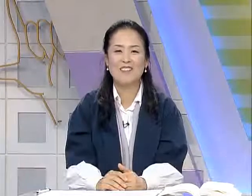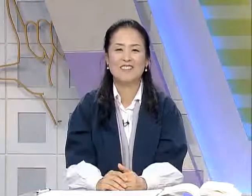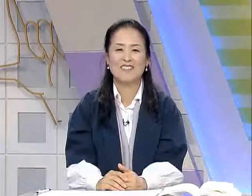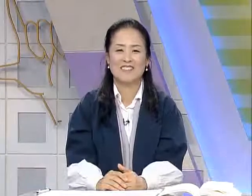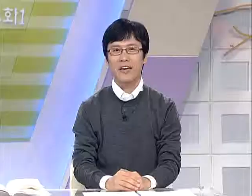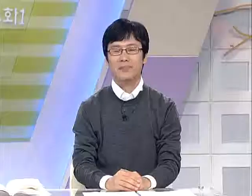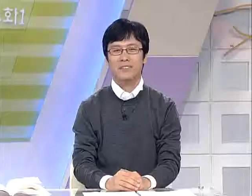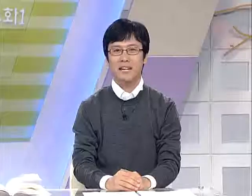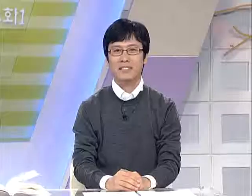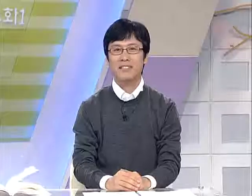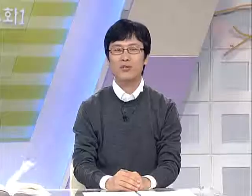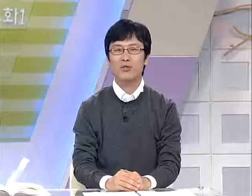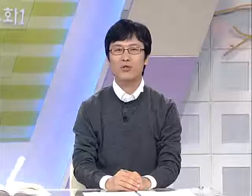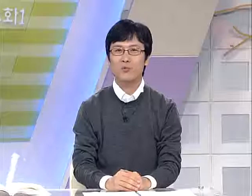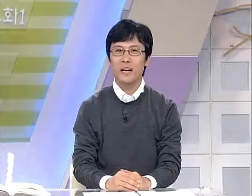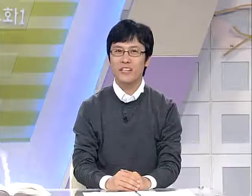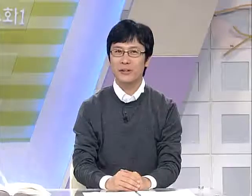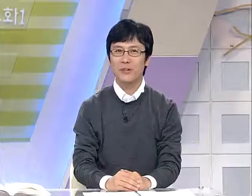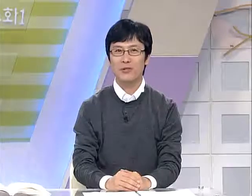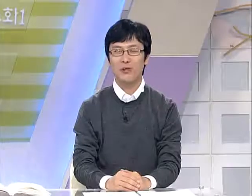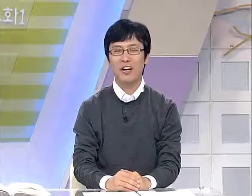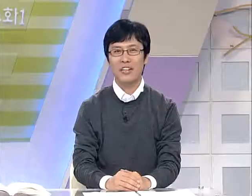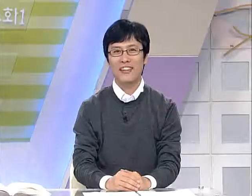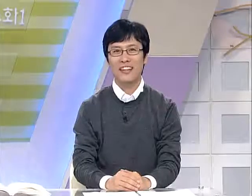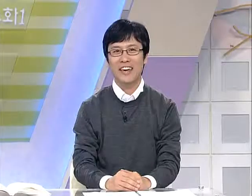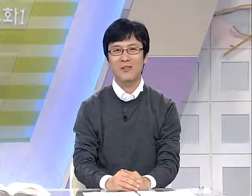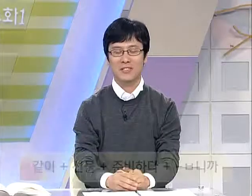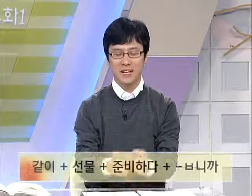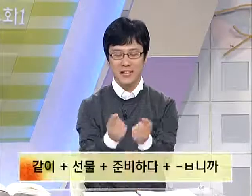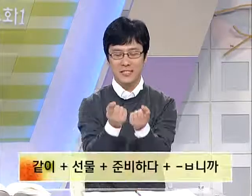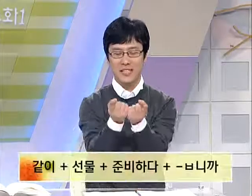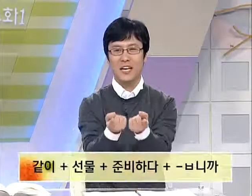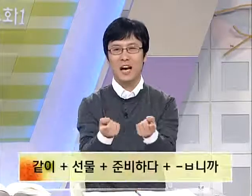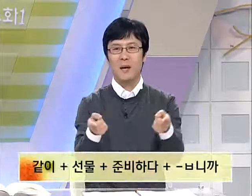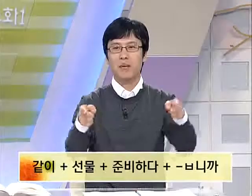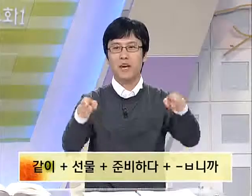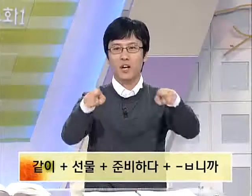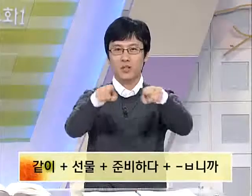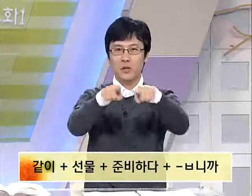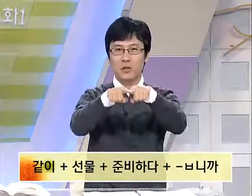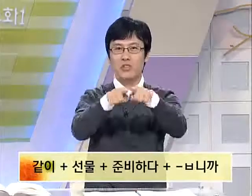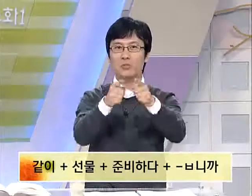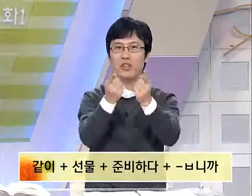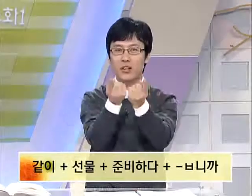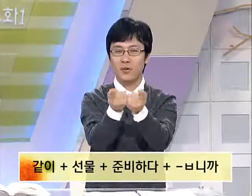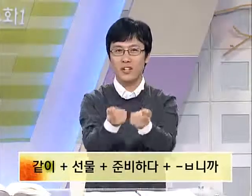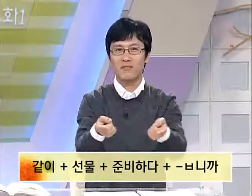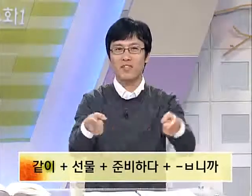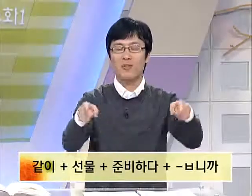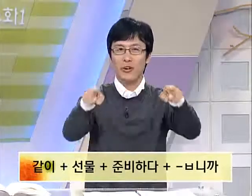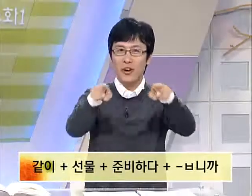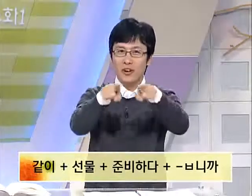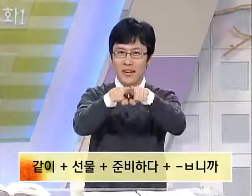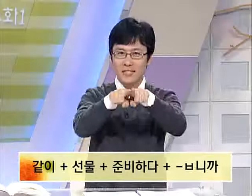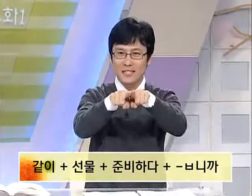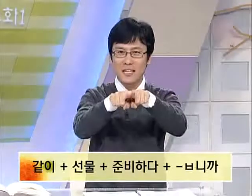네, 같이 선물을 준비할까요? 라는 수화가 나왔네요 라는 같이 함께 라고 사용해주시면 된다고 말씀드렸고요 같이